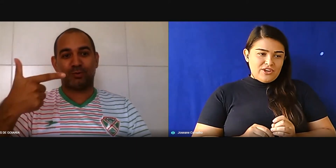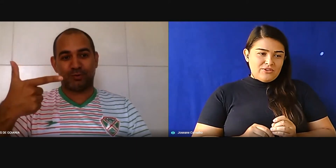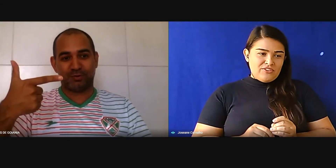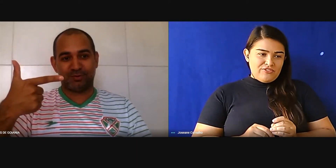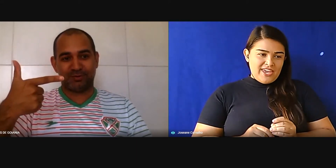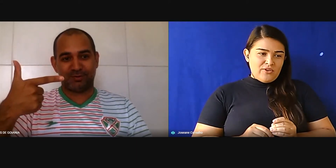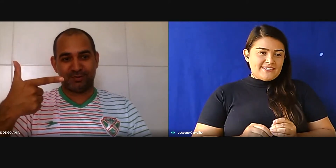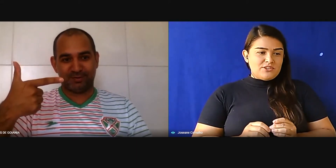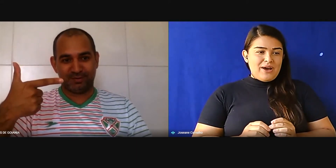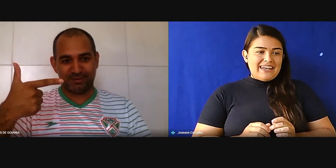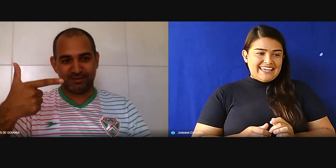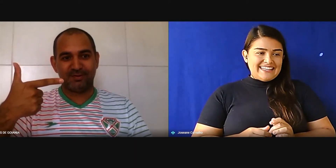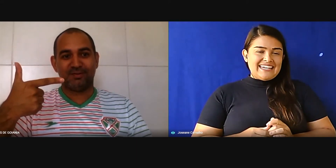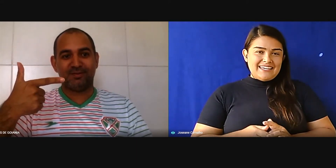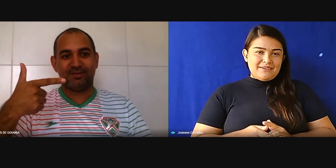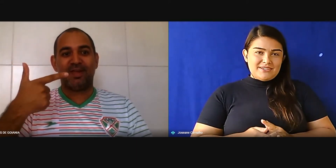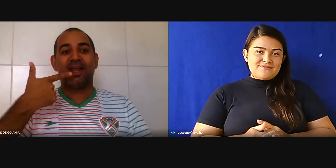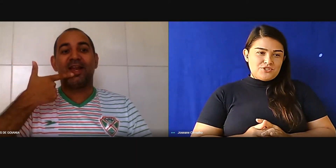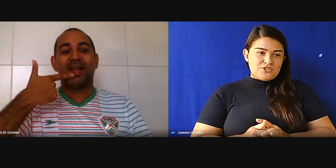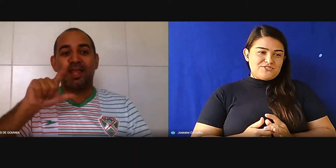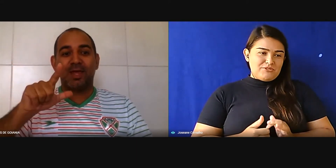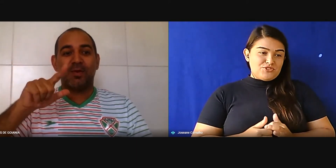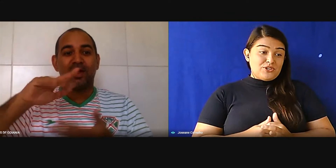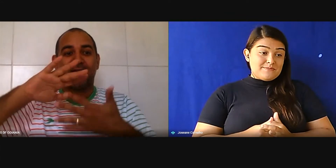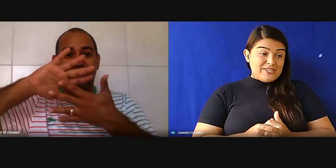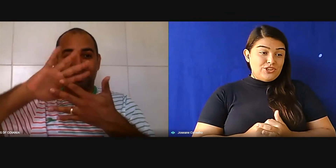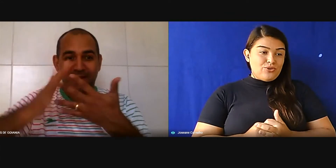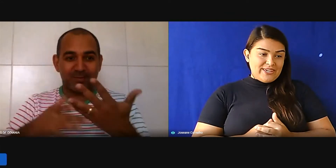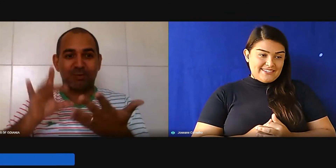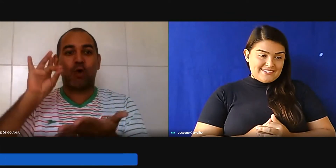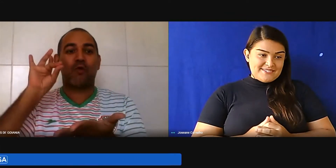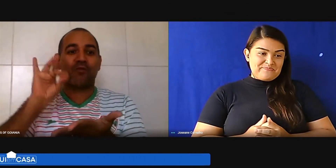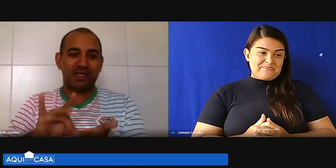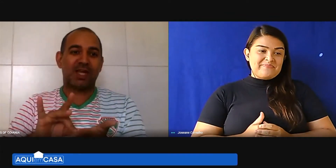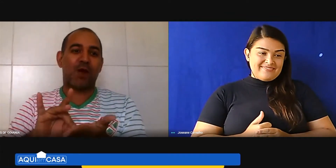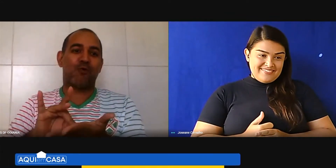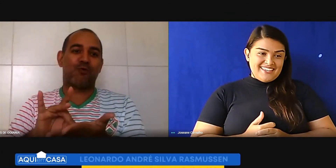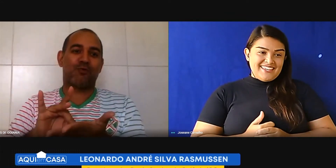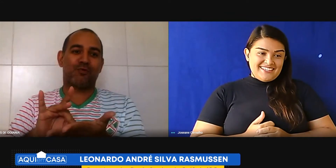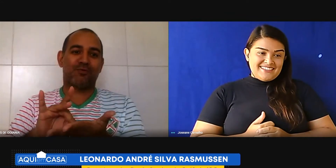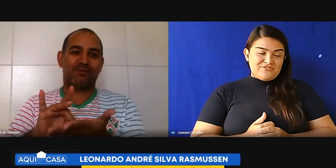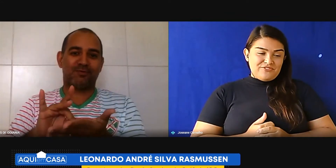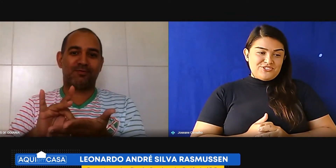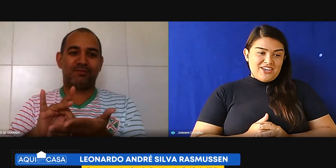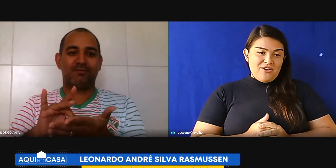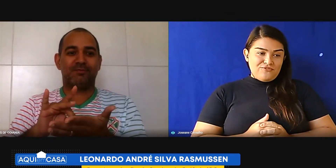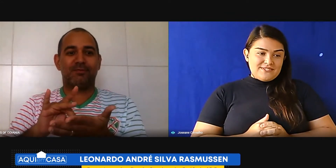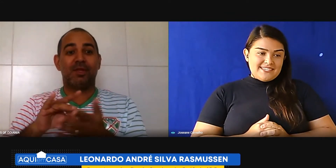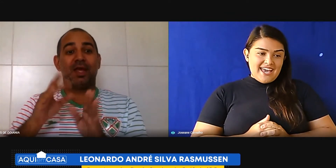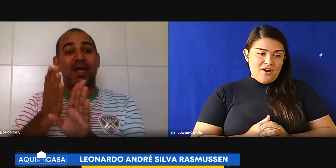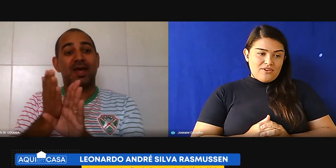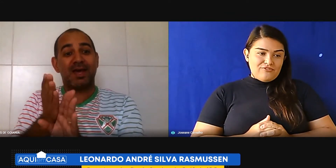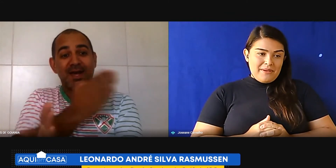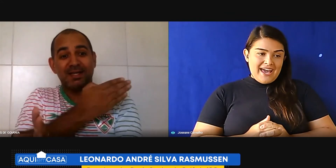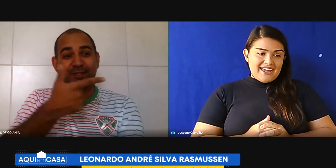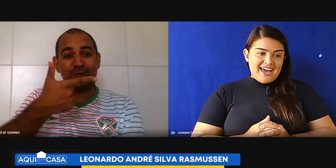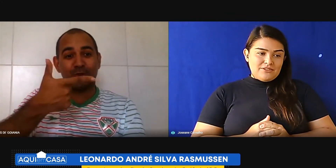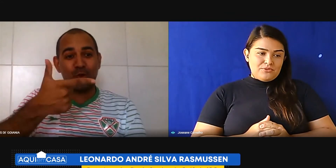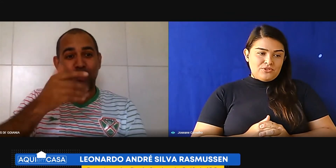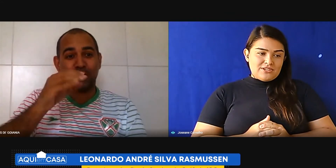foi reconhecido a lei da Libra, 24 de abril de 2002. Então, foi o dia oficial que foi marcado por